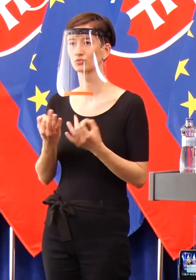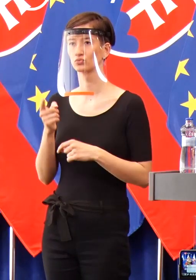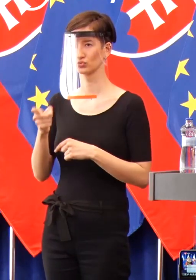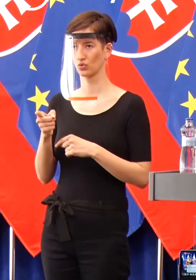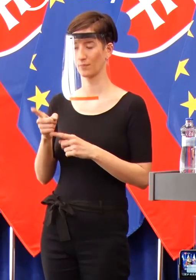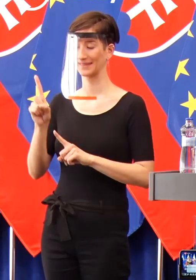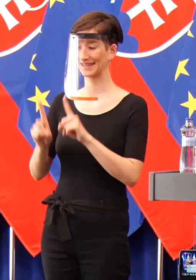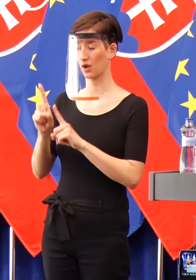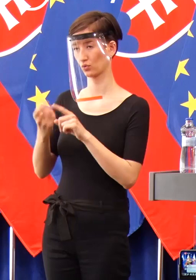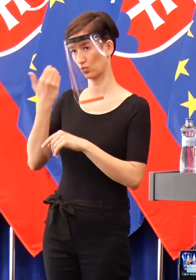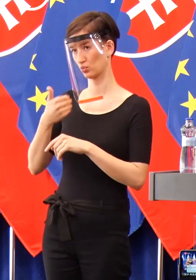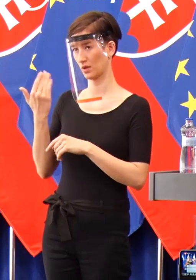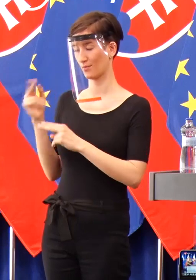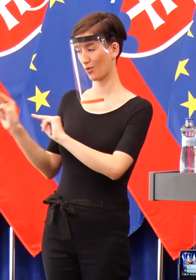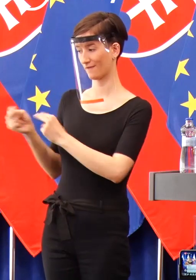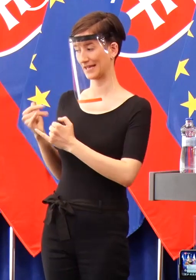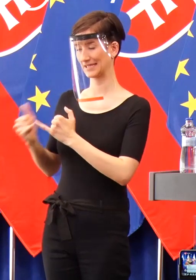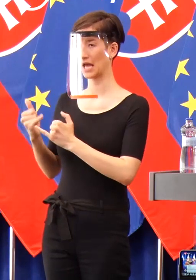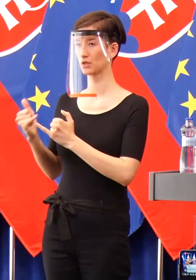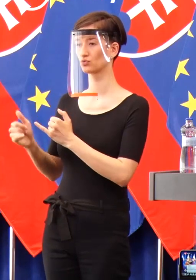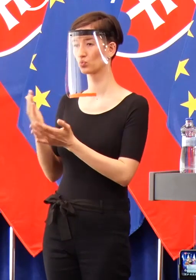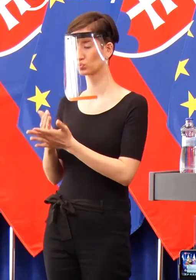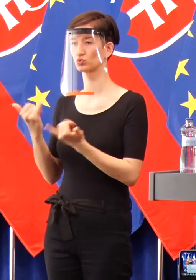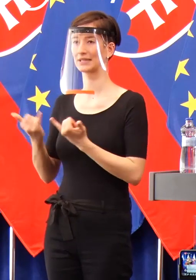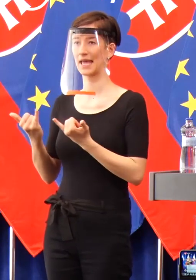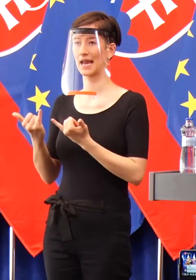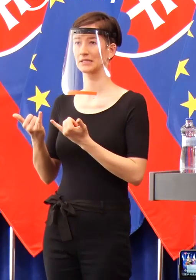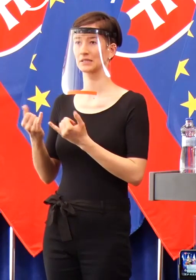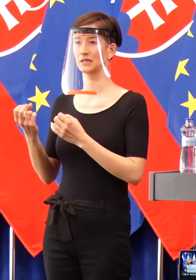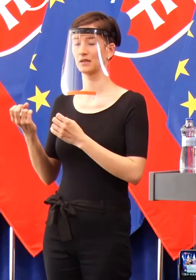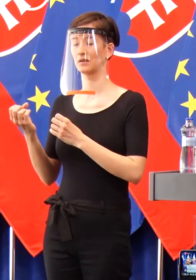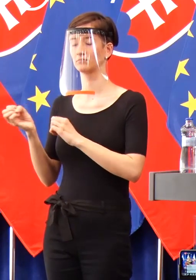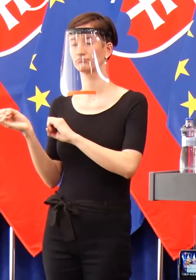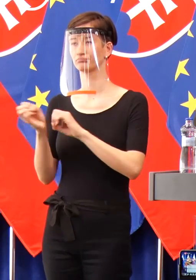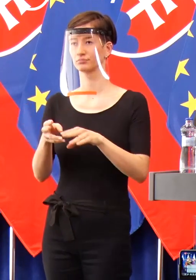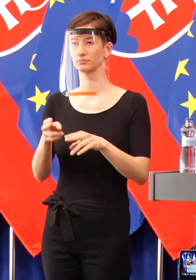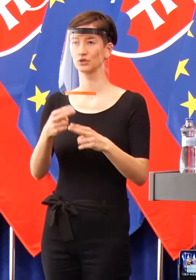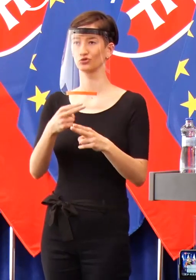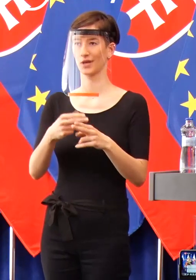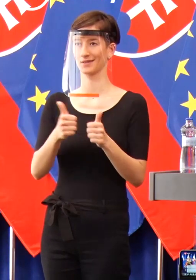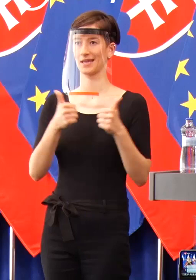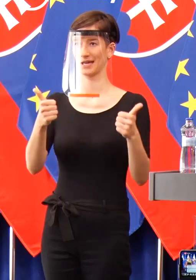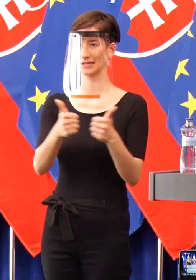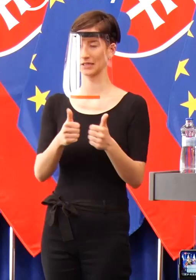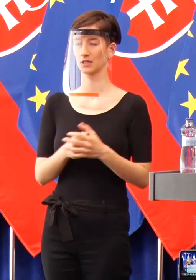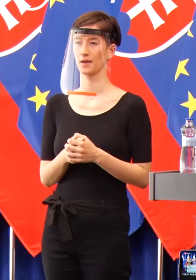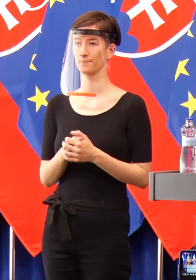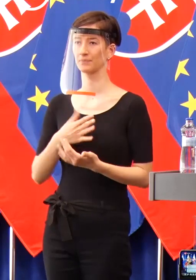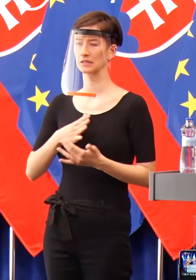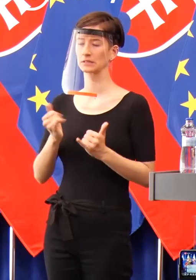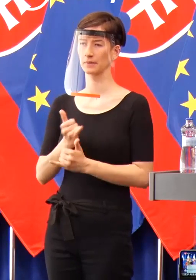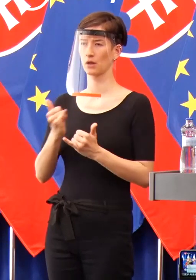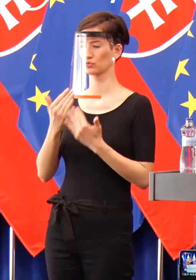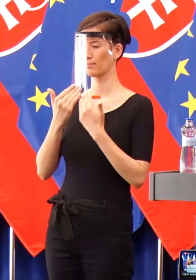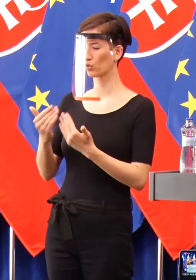prišli zo zahraničia, sú v karanténe. Chcem aj im poďakovať, že znášajú v rámci Solidarity s tými